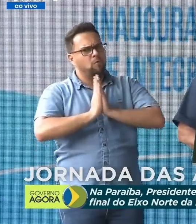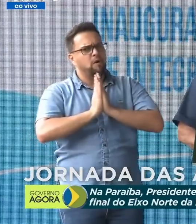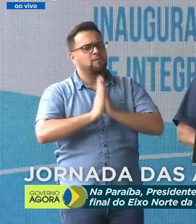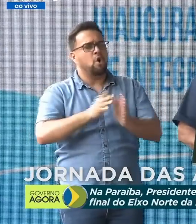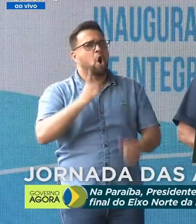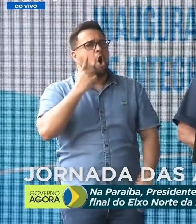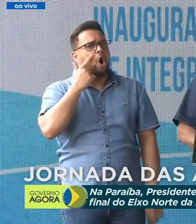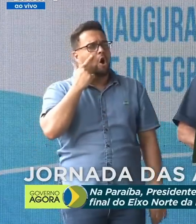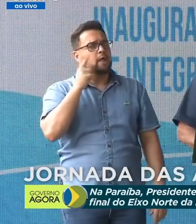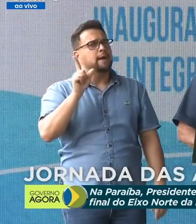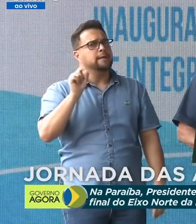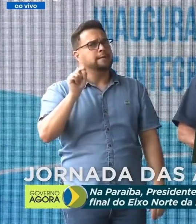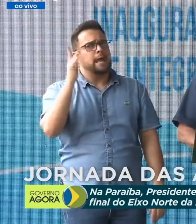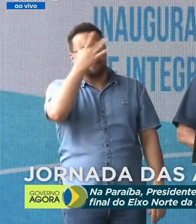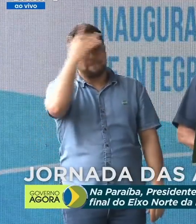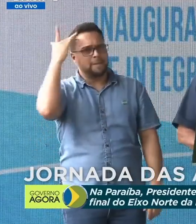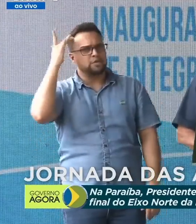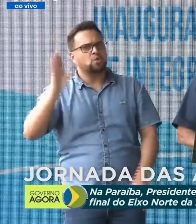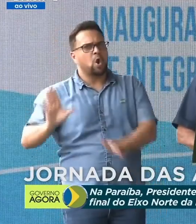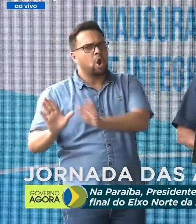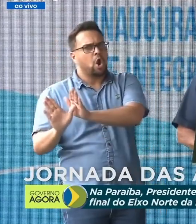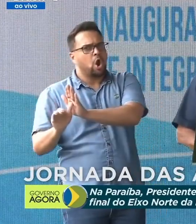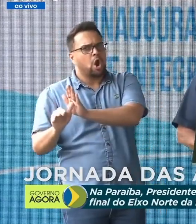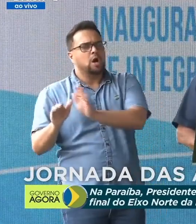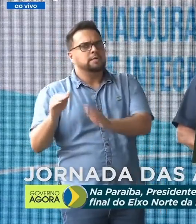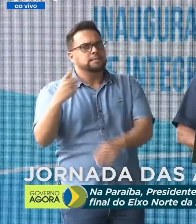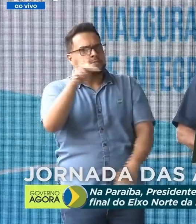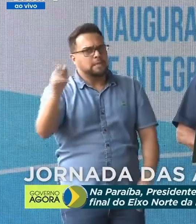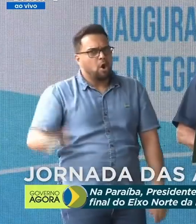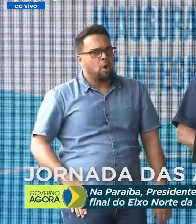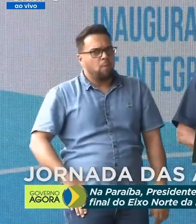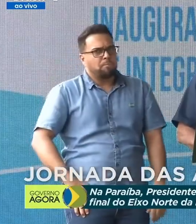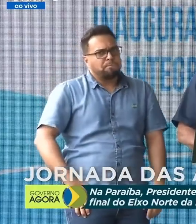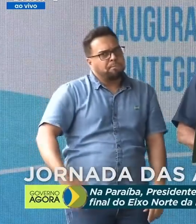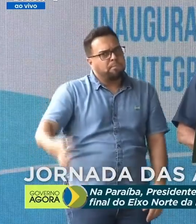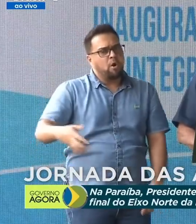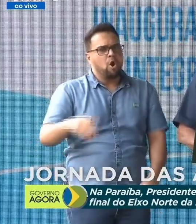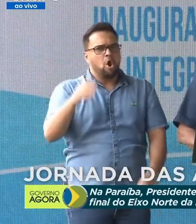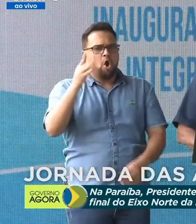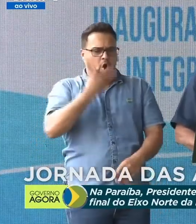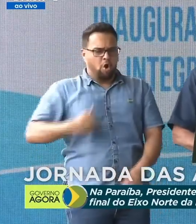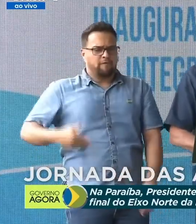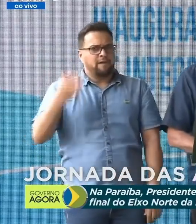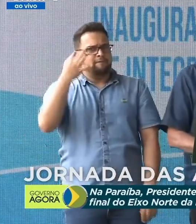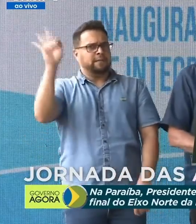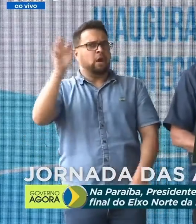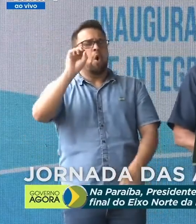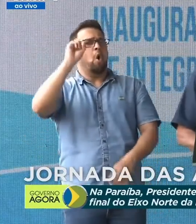quem está metendo a mão no seu bolso. Se é o governo federal ou estadual.